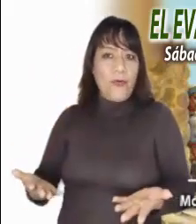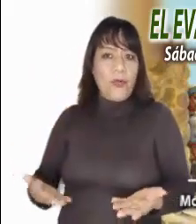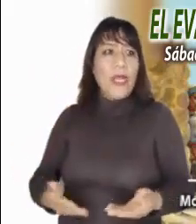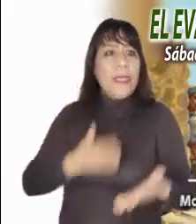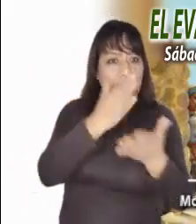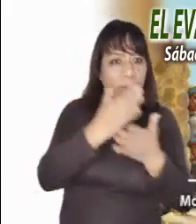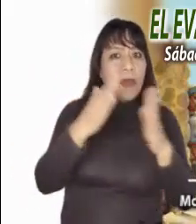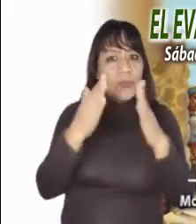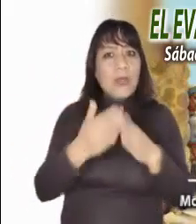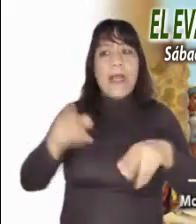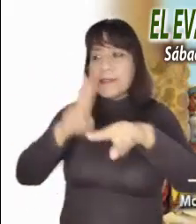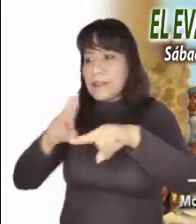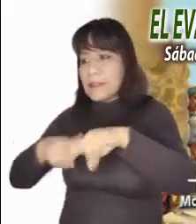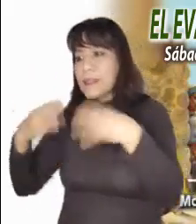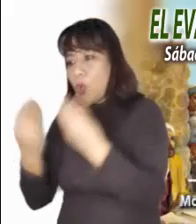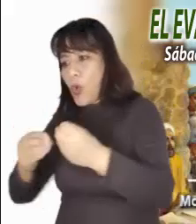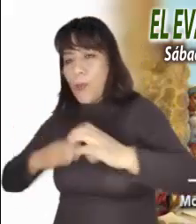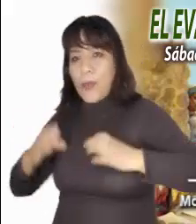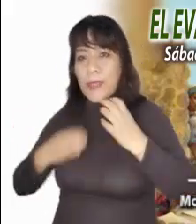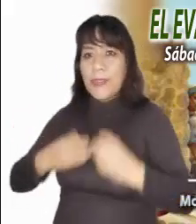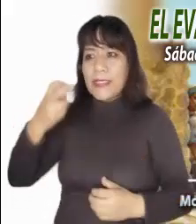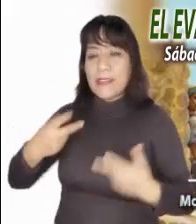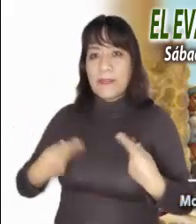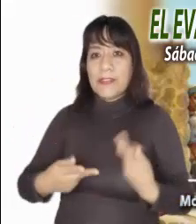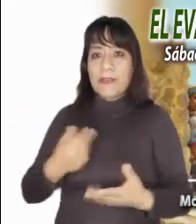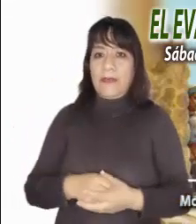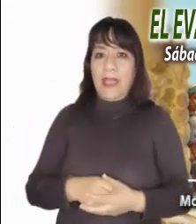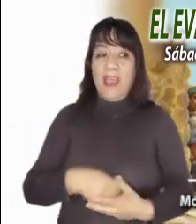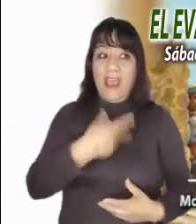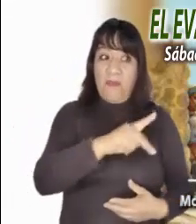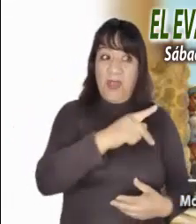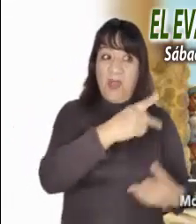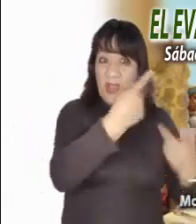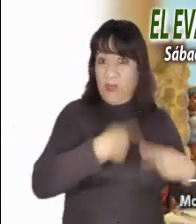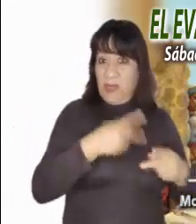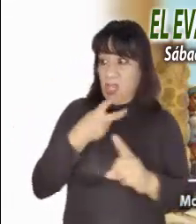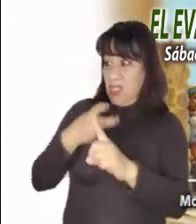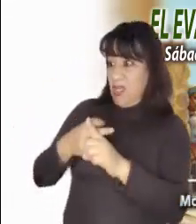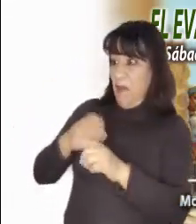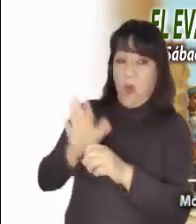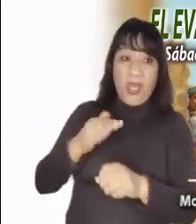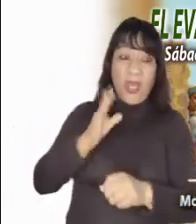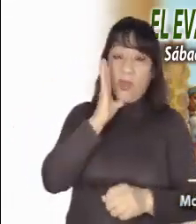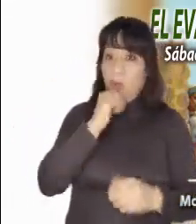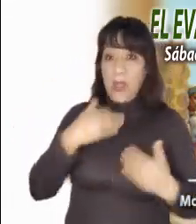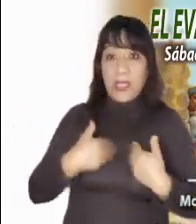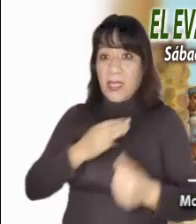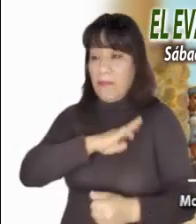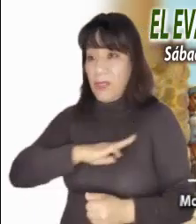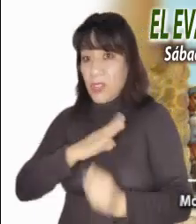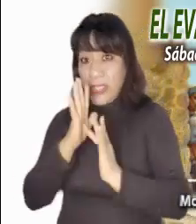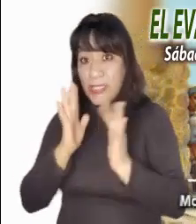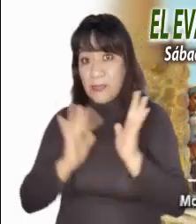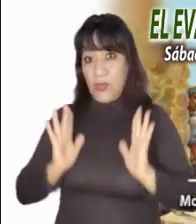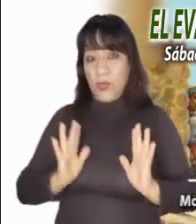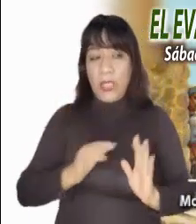porque no han comprendido su misión. Hasta parece que para ser discípulo de Jesús la condición principal